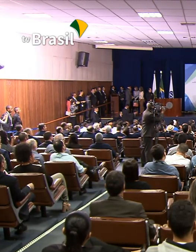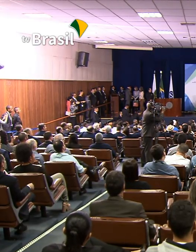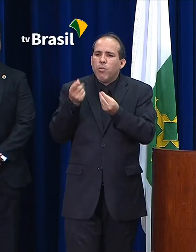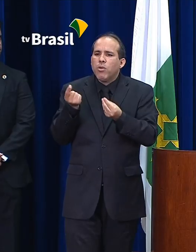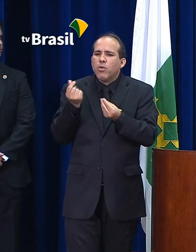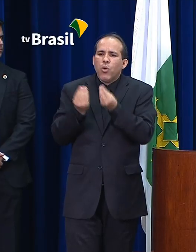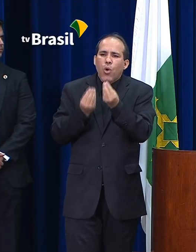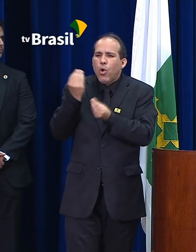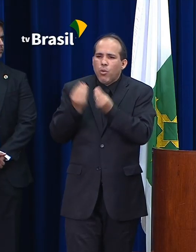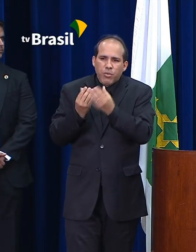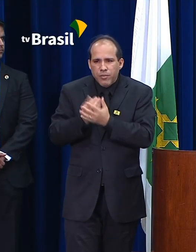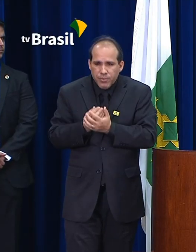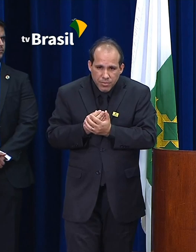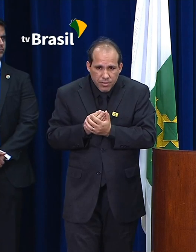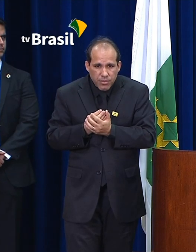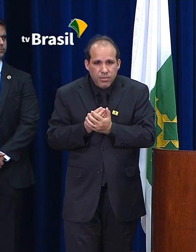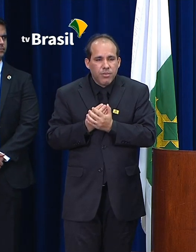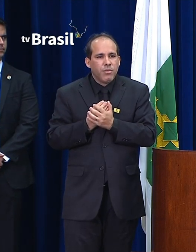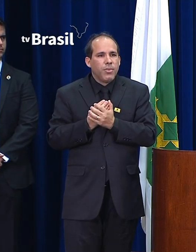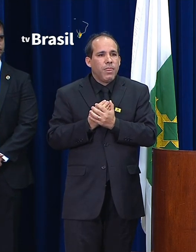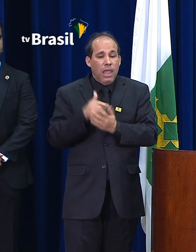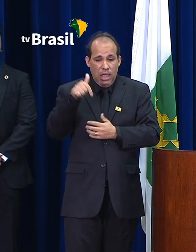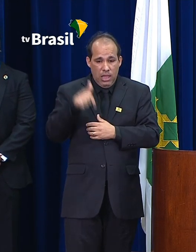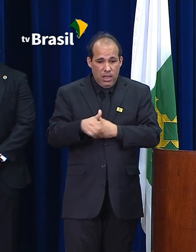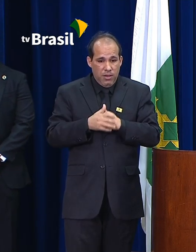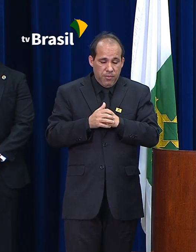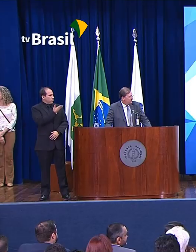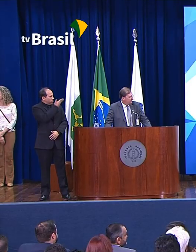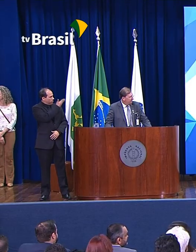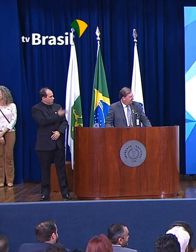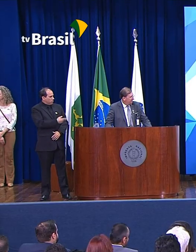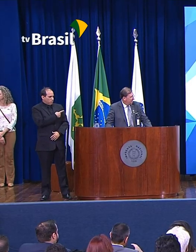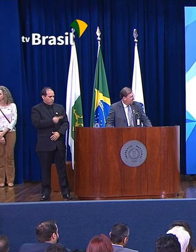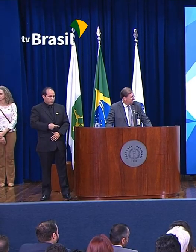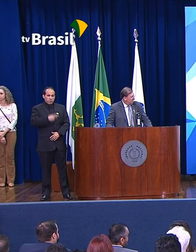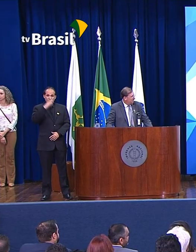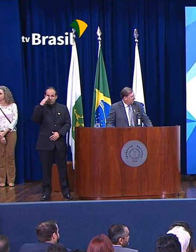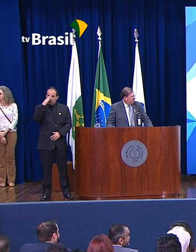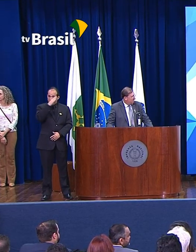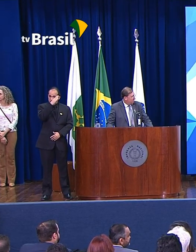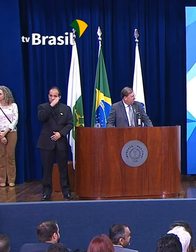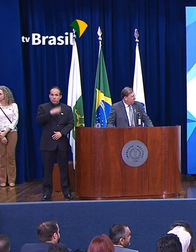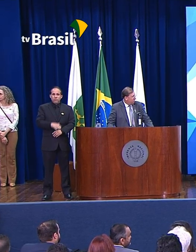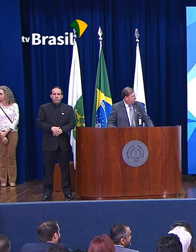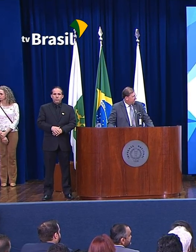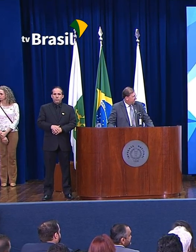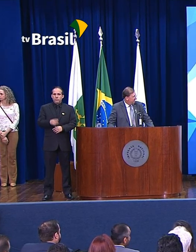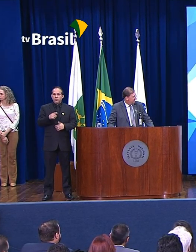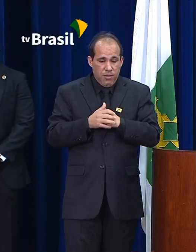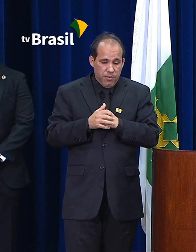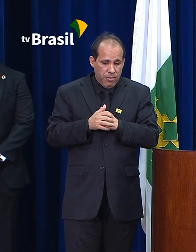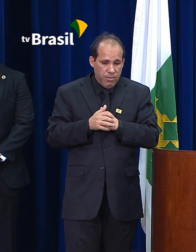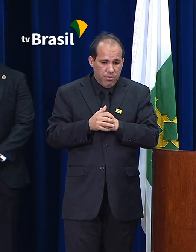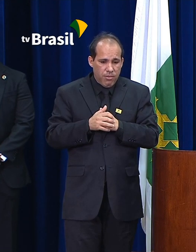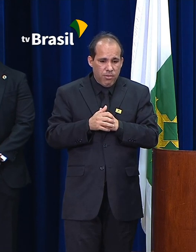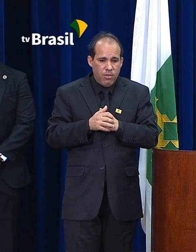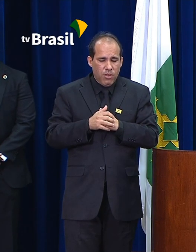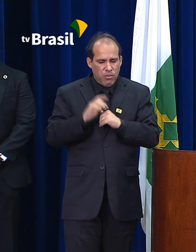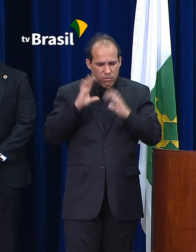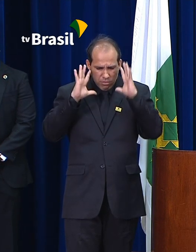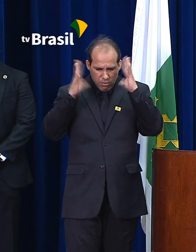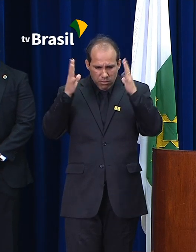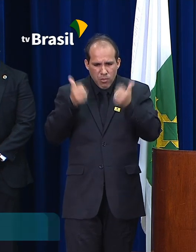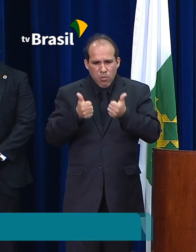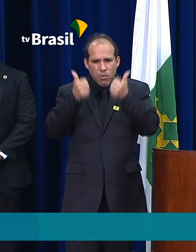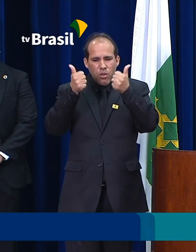dependentes, aquelas que integram o orçamento geral da União. Antes, as publicações eram cobradas. É extremamente